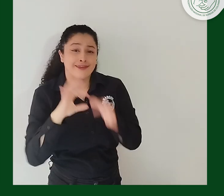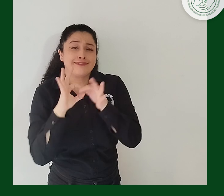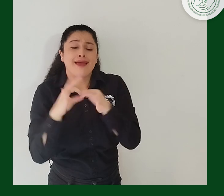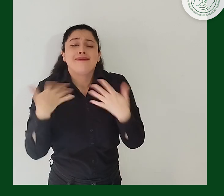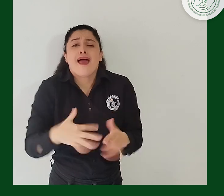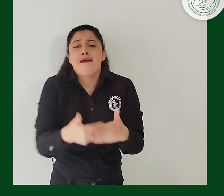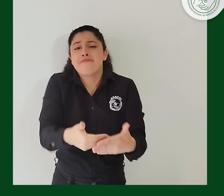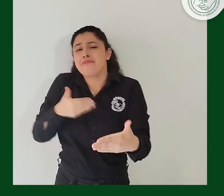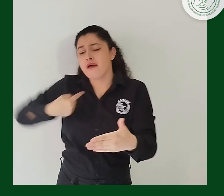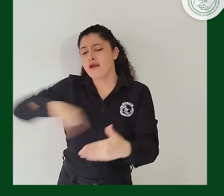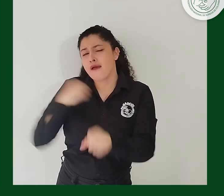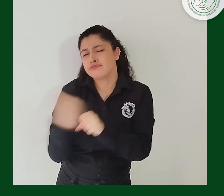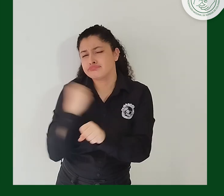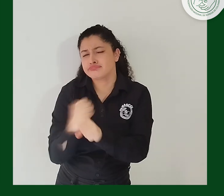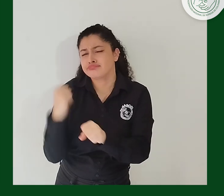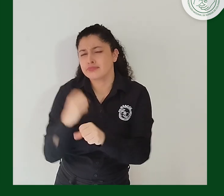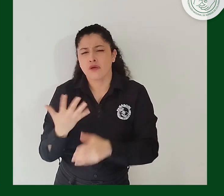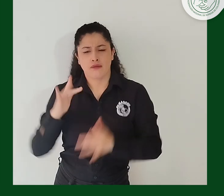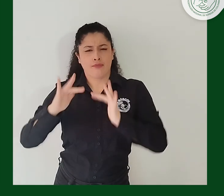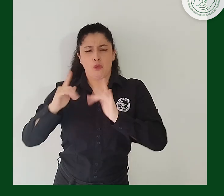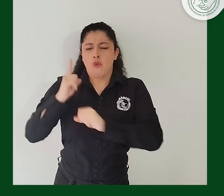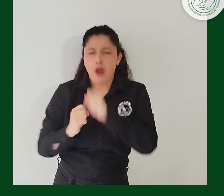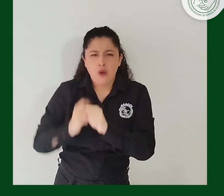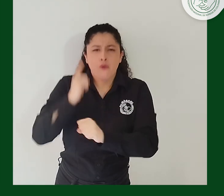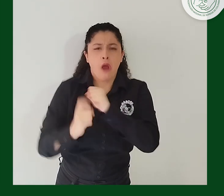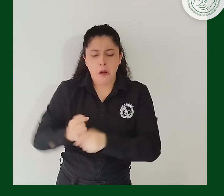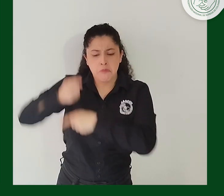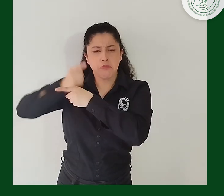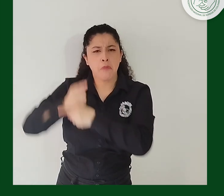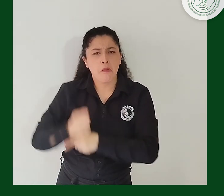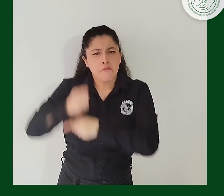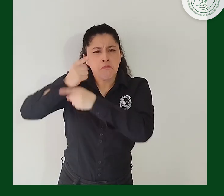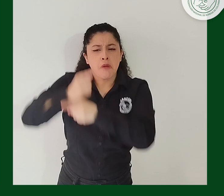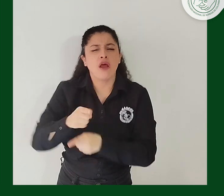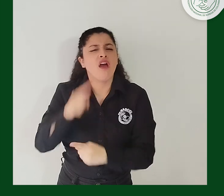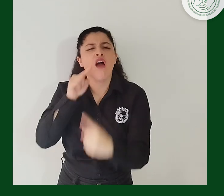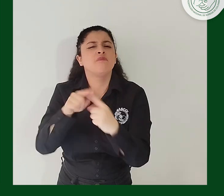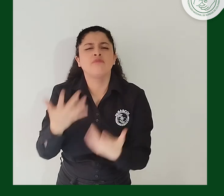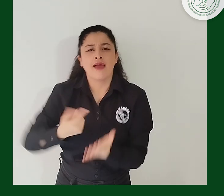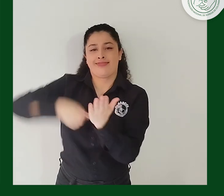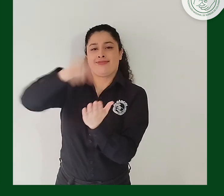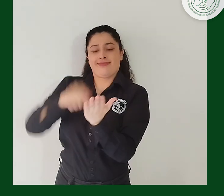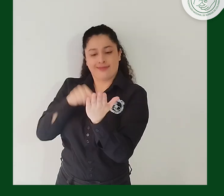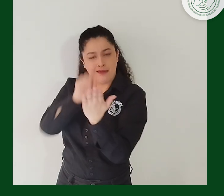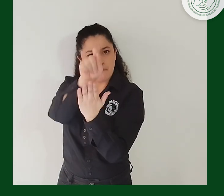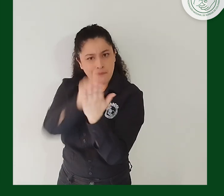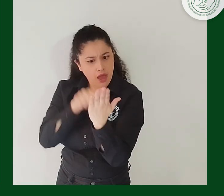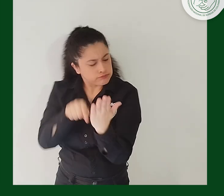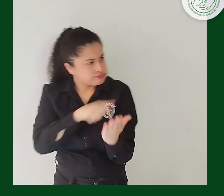para seguir operando el centro de relevo y ha cumplido no solo con los términos de contratación, sino con los resultados